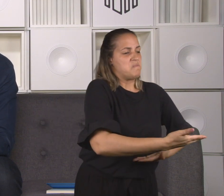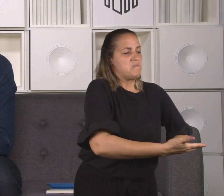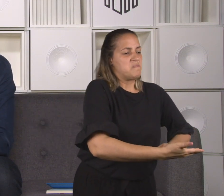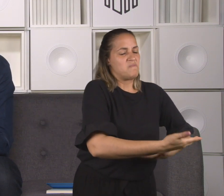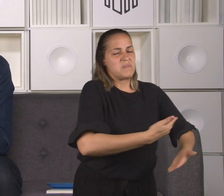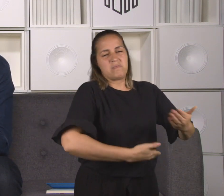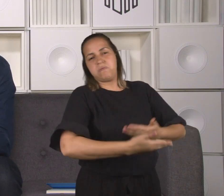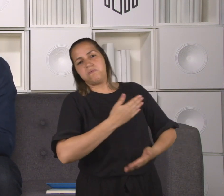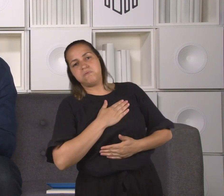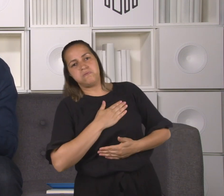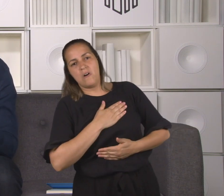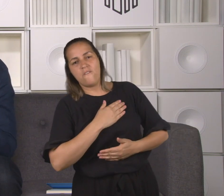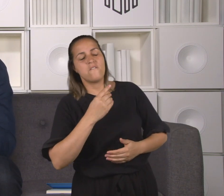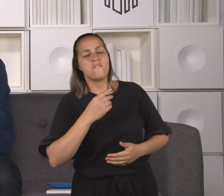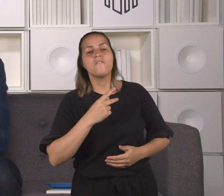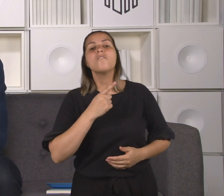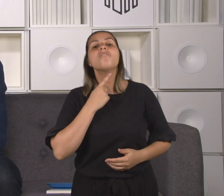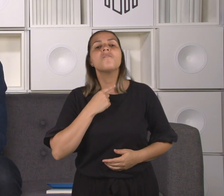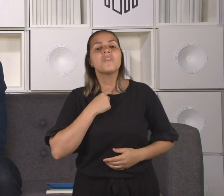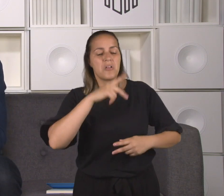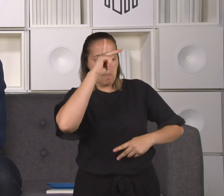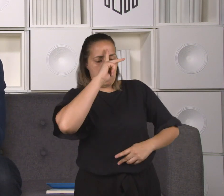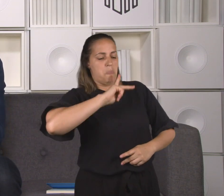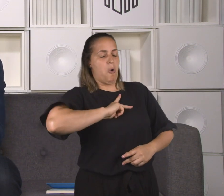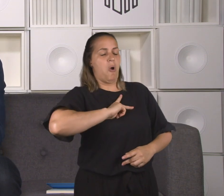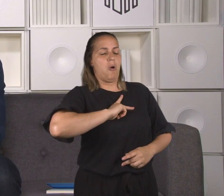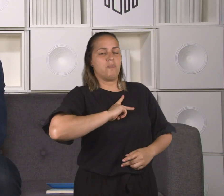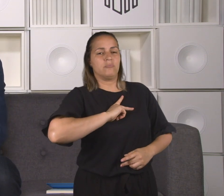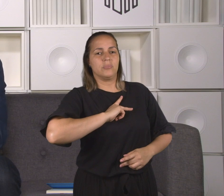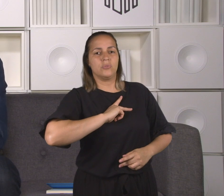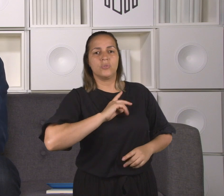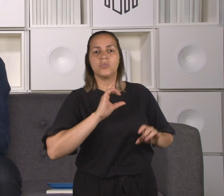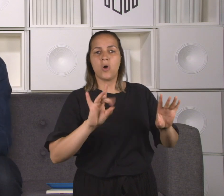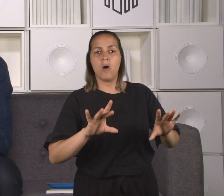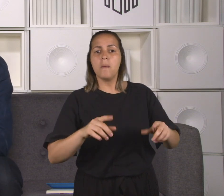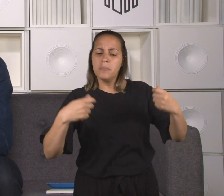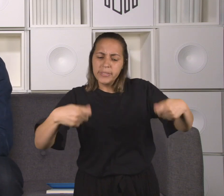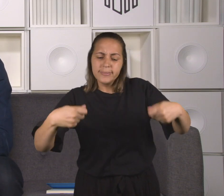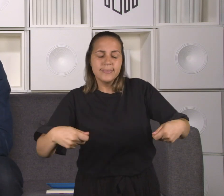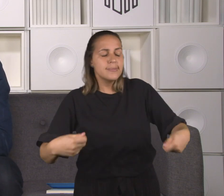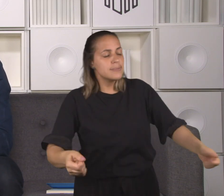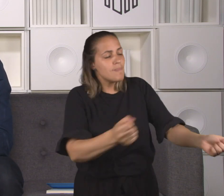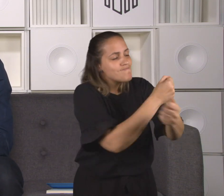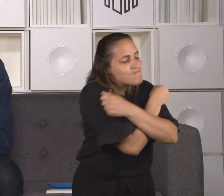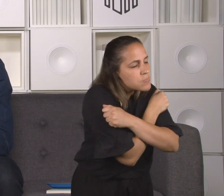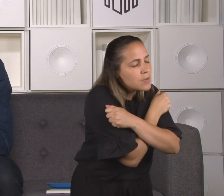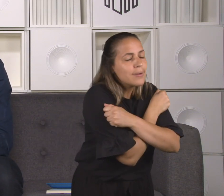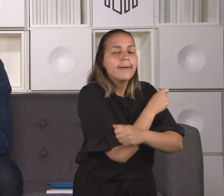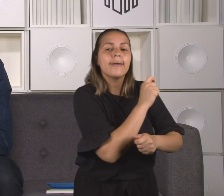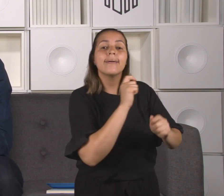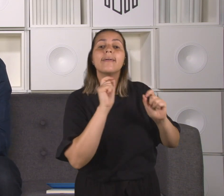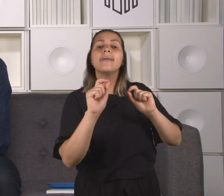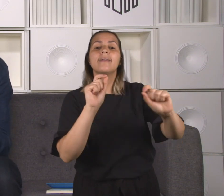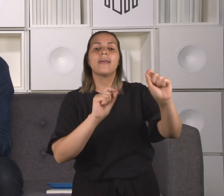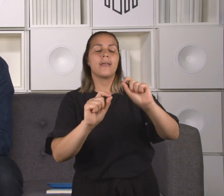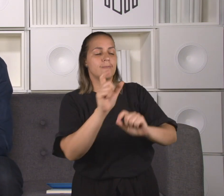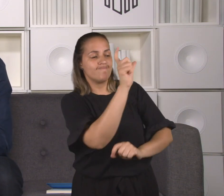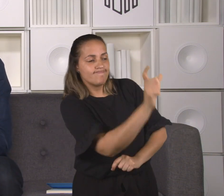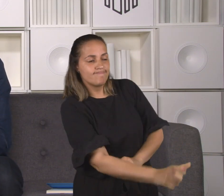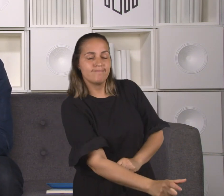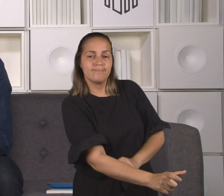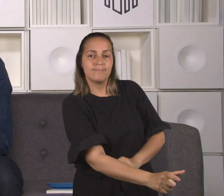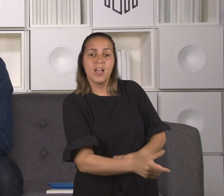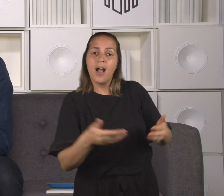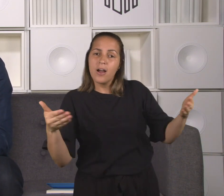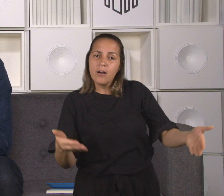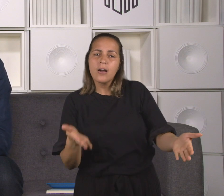abraçar mesmo, como irmão, como irmã, abraçar? Quem são essas pessoas? Compartilhe aí